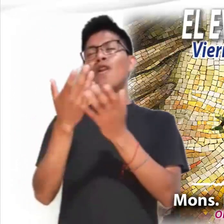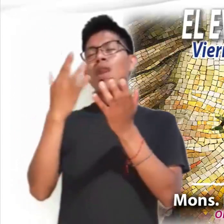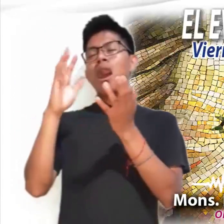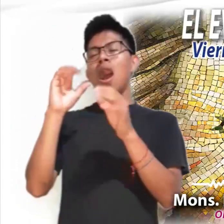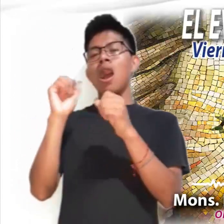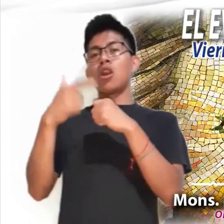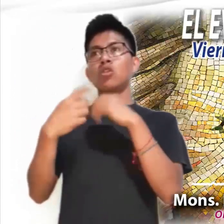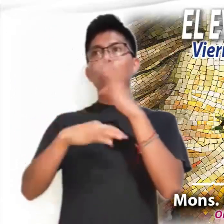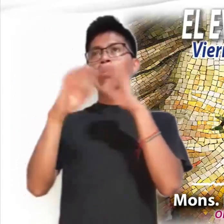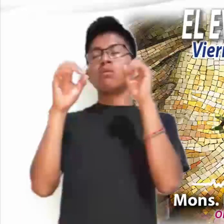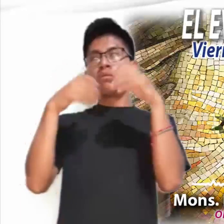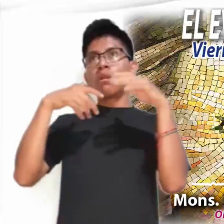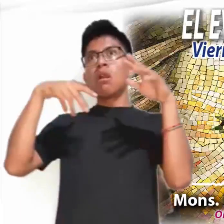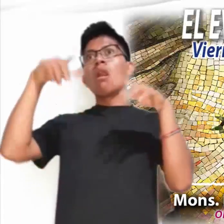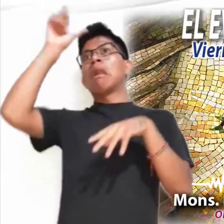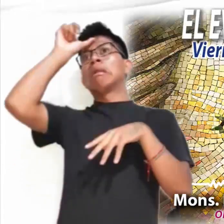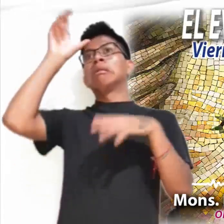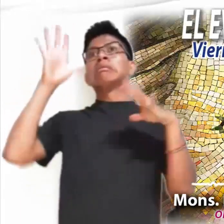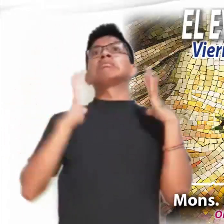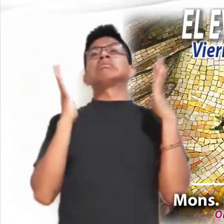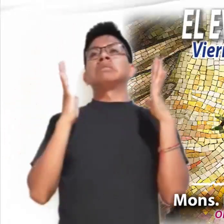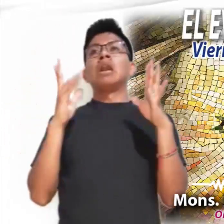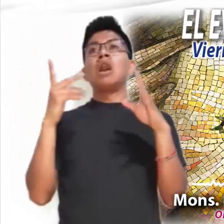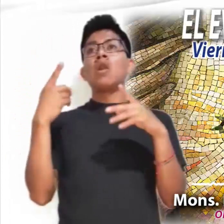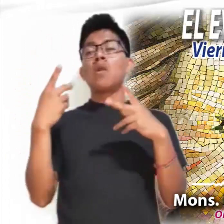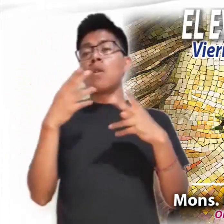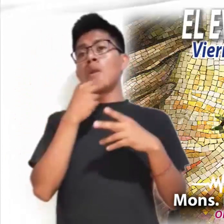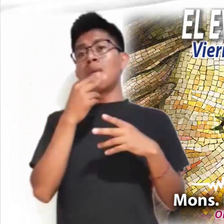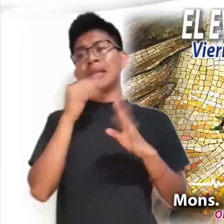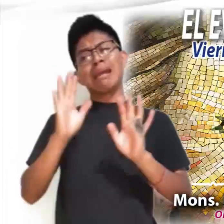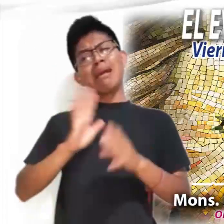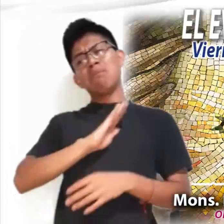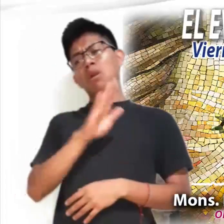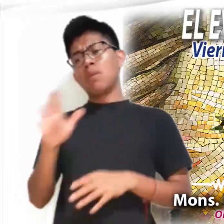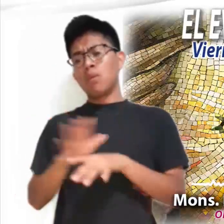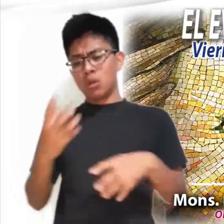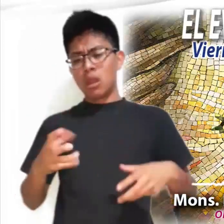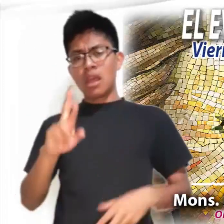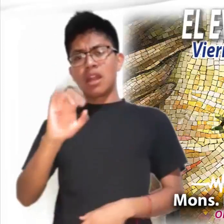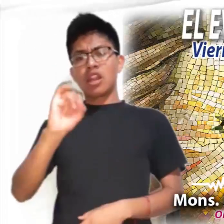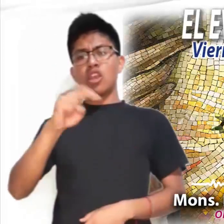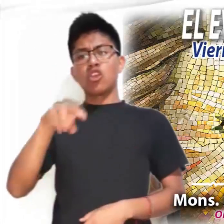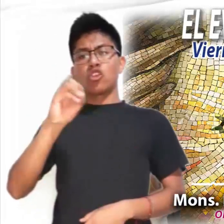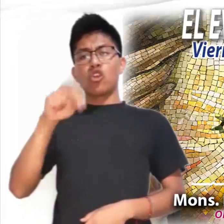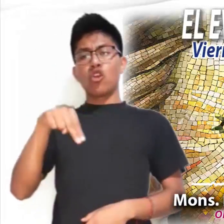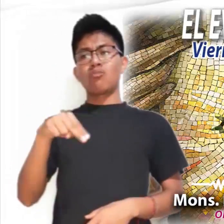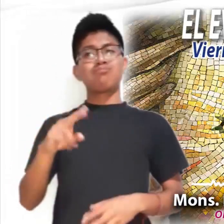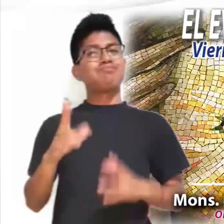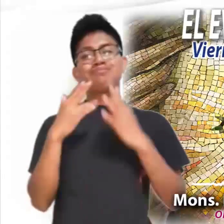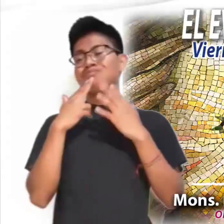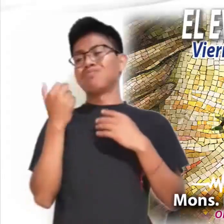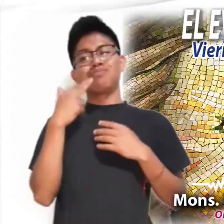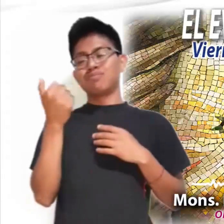hombre enfermo estaba condenado a muerte porque ya ninguno de sus riñones le funcionaban. Era necesario un